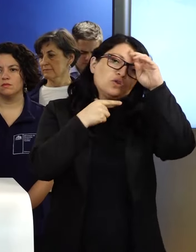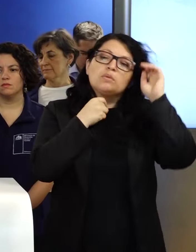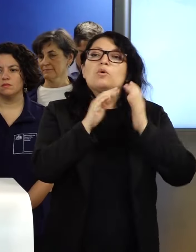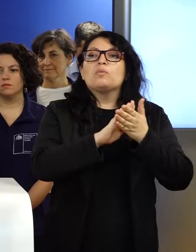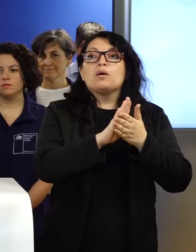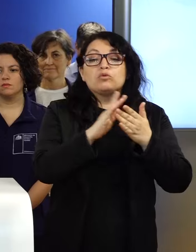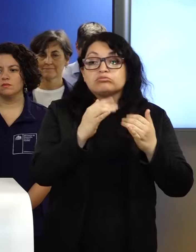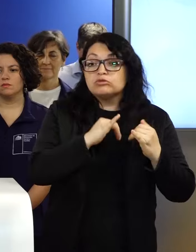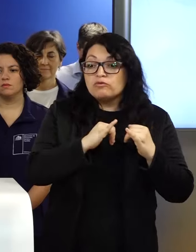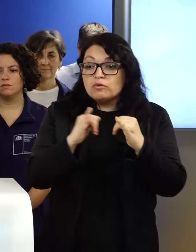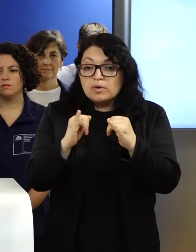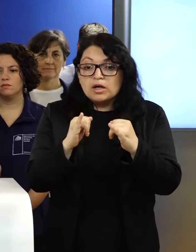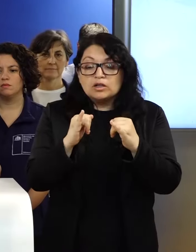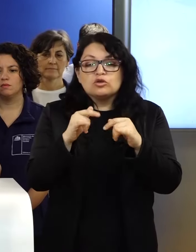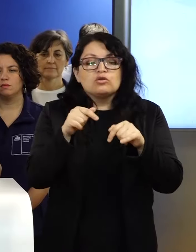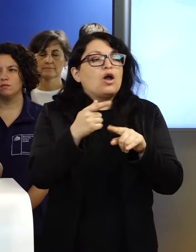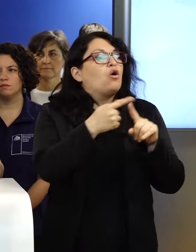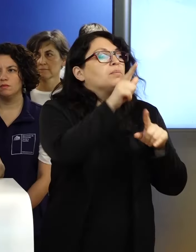datos que vamos a entregar hoy.